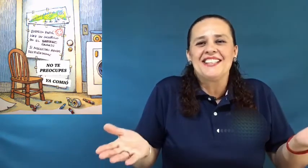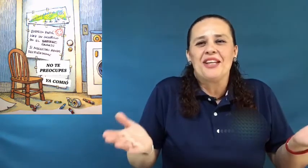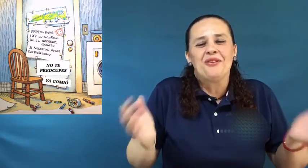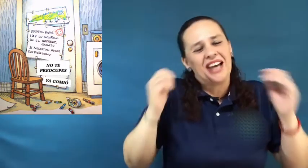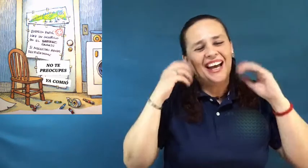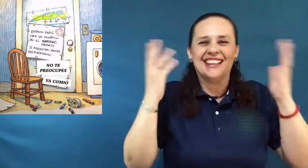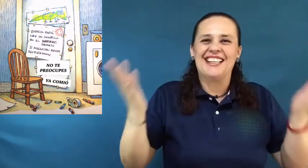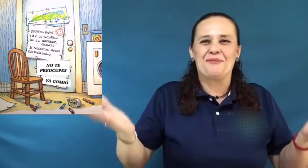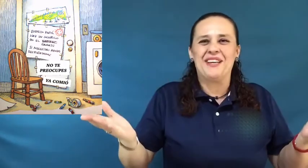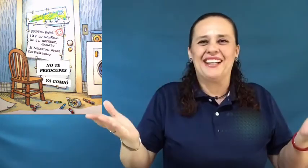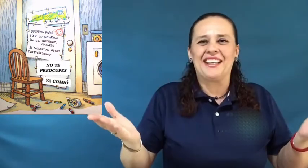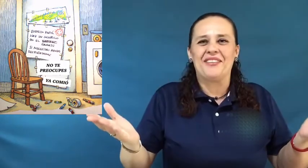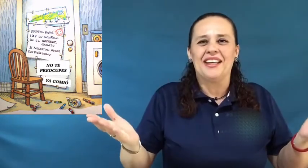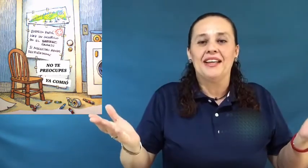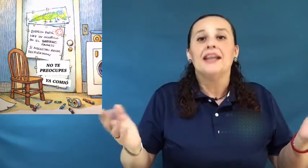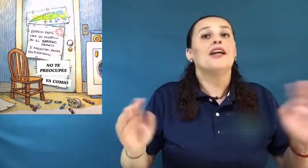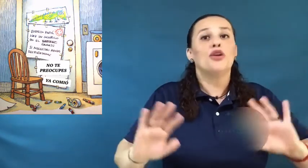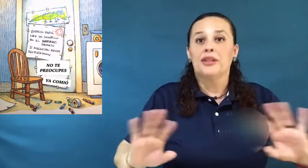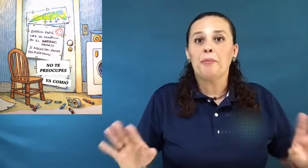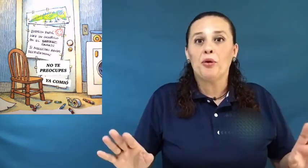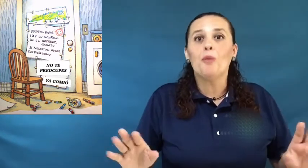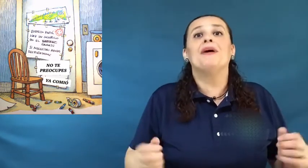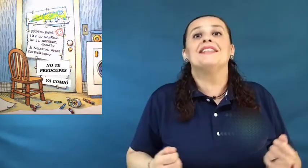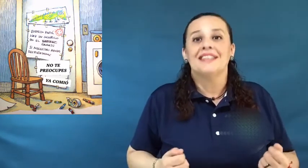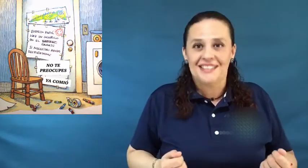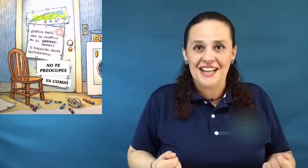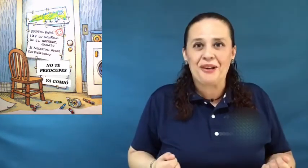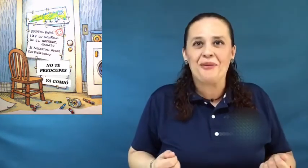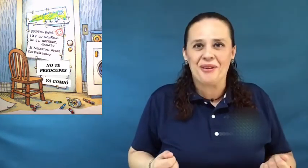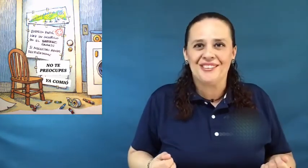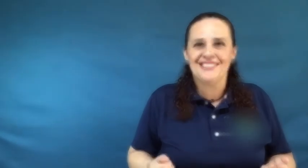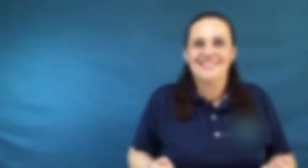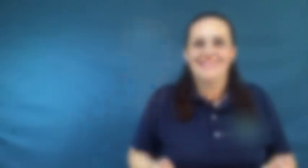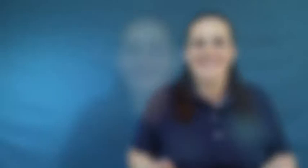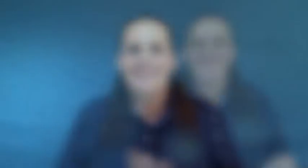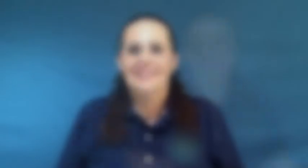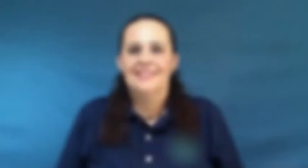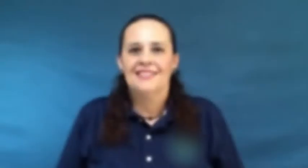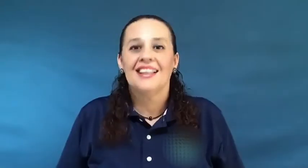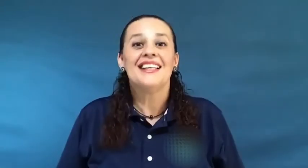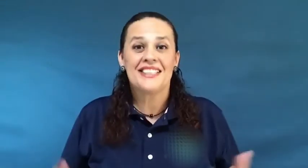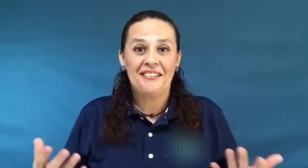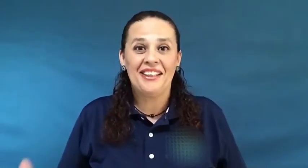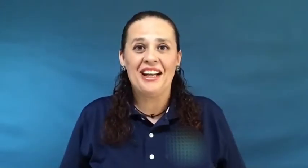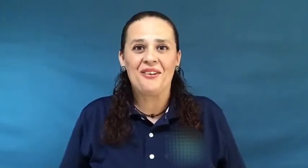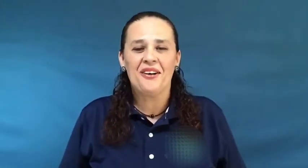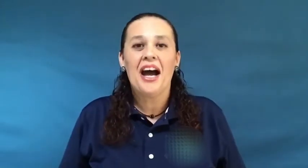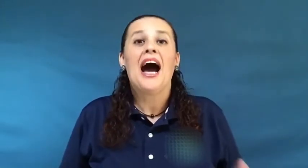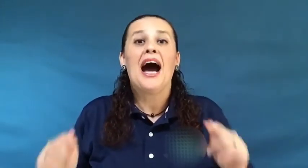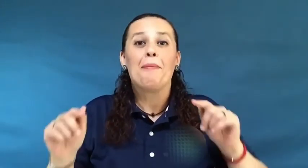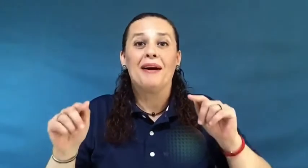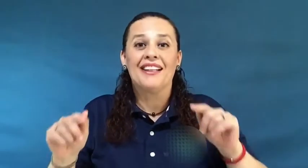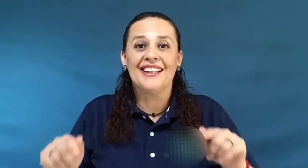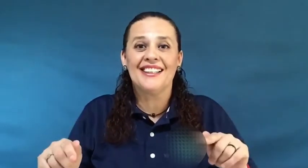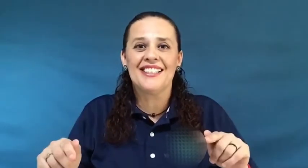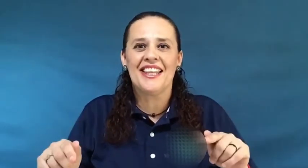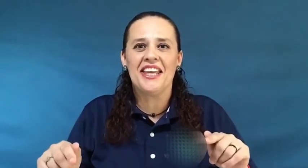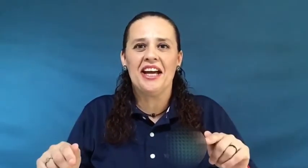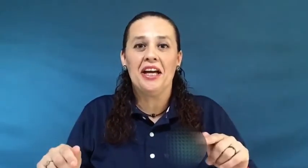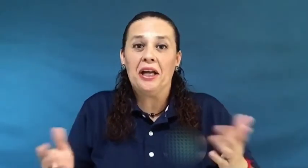ayuda, despiértame. No te preocupes, ya comió. ¿Y saben algo? A partir de ese día, el